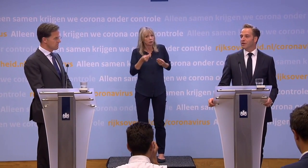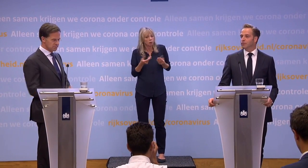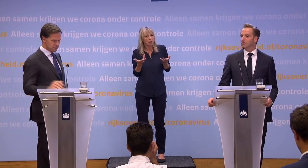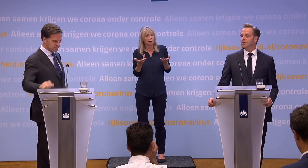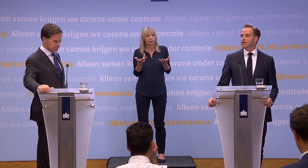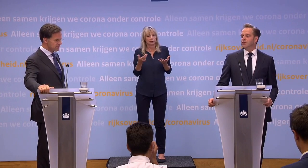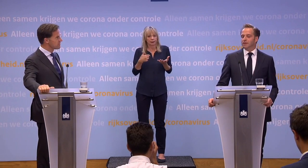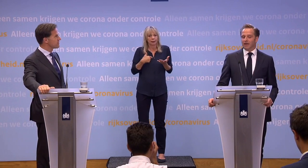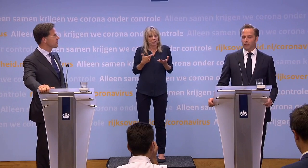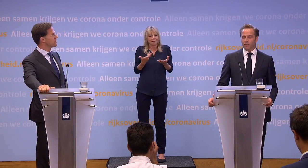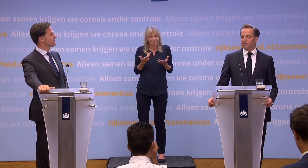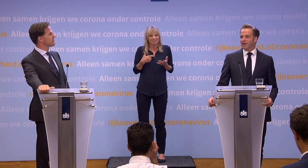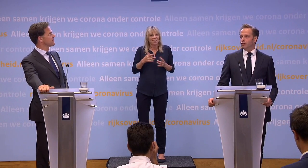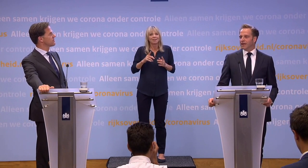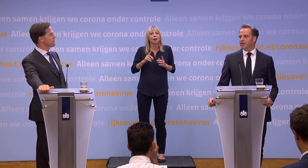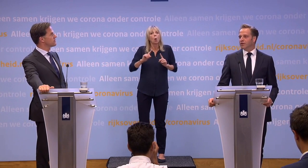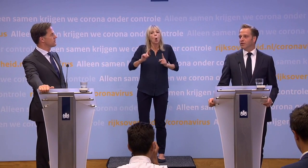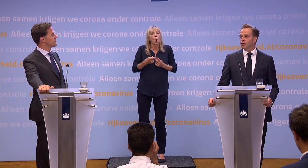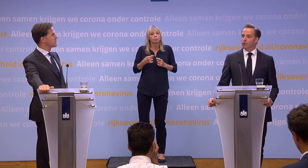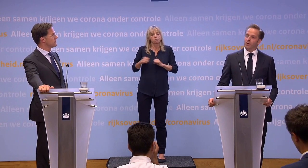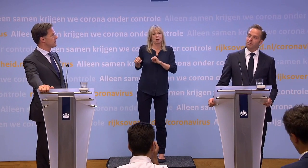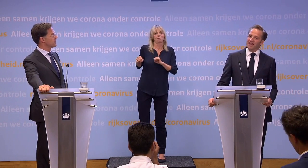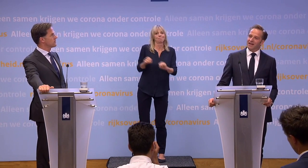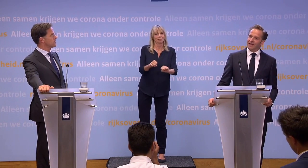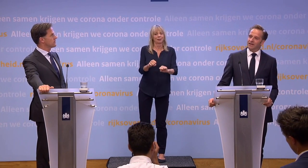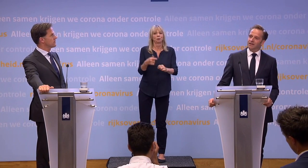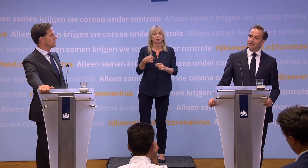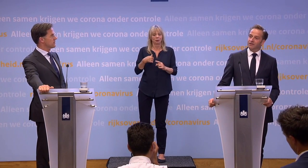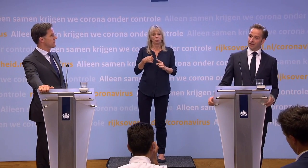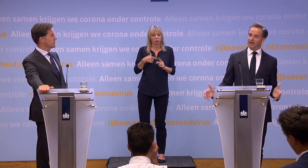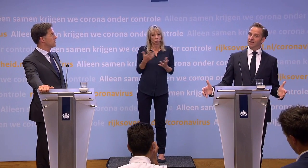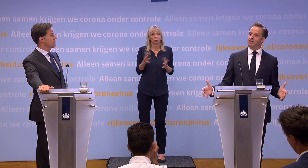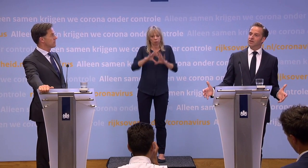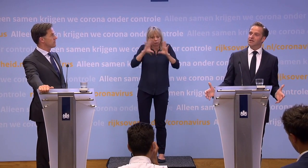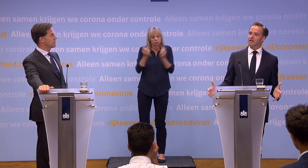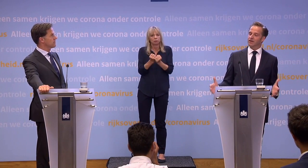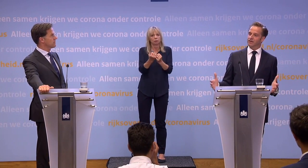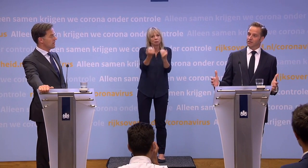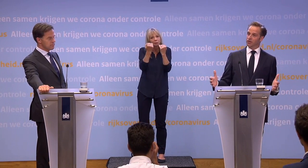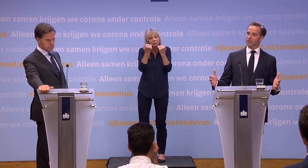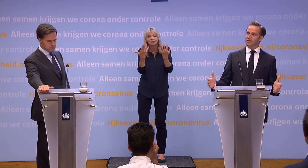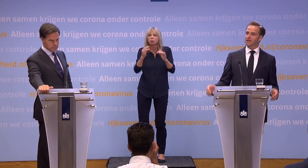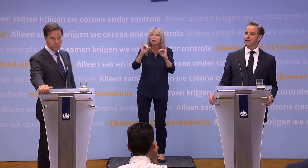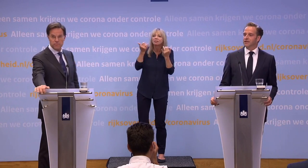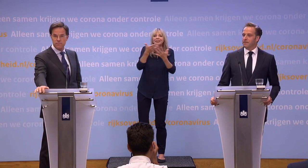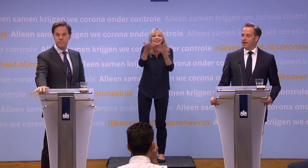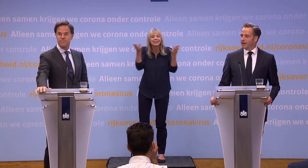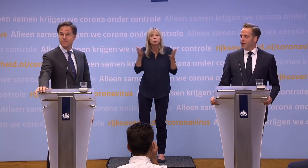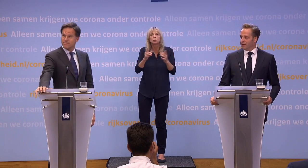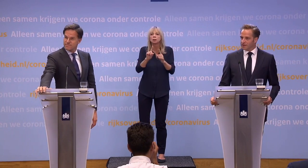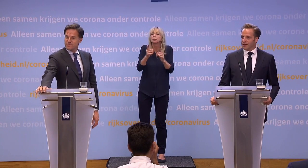onbeperkt meedoen. Maar onbeperkt meedoen begint met onbeperkt meekrijgen... ...wat eigenlijk het nieuws is en wat de boodschap is.